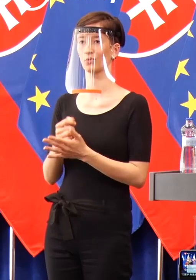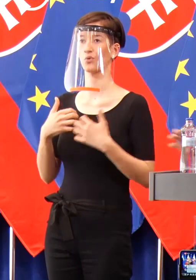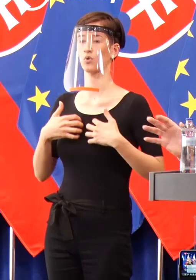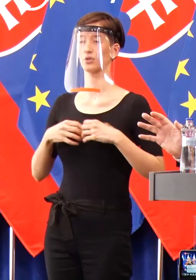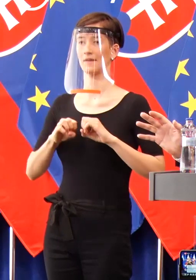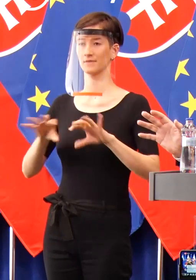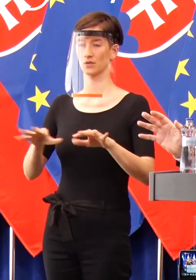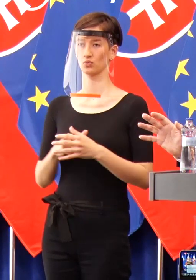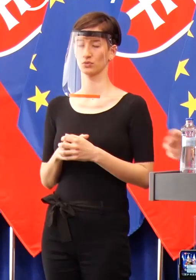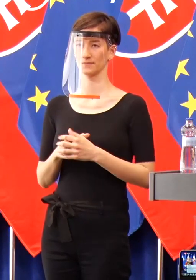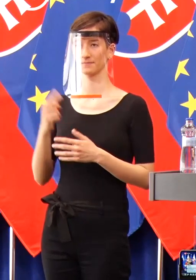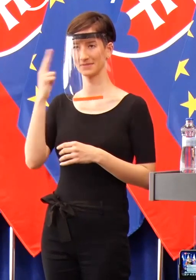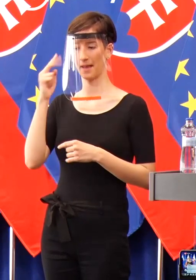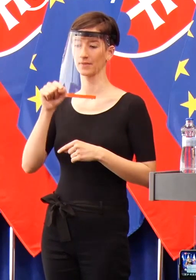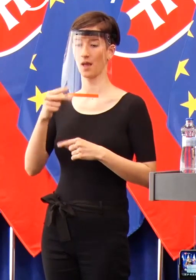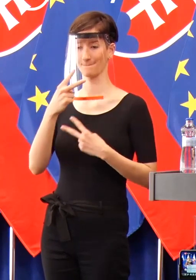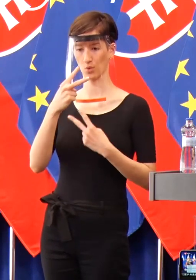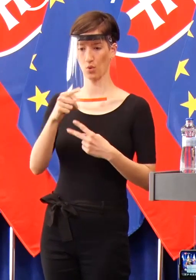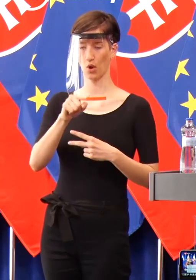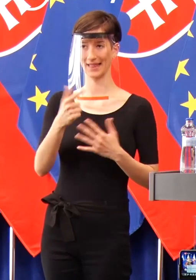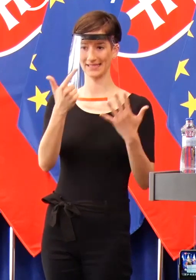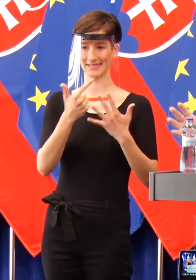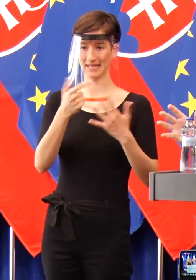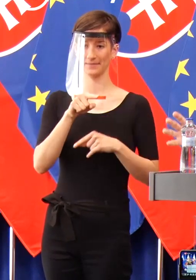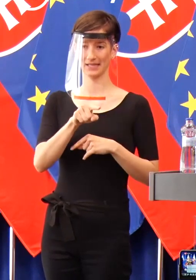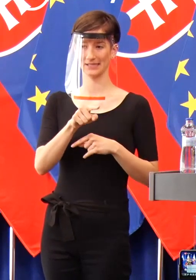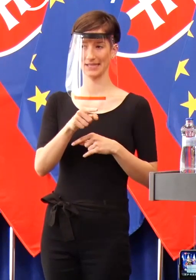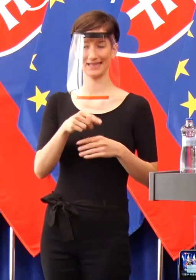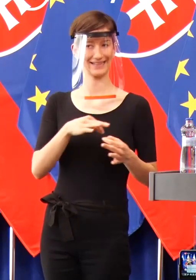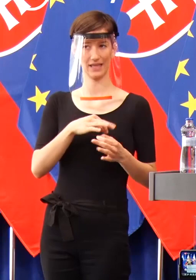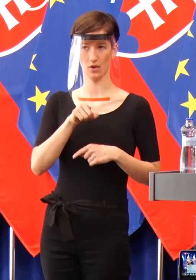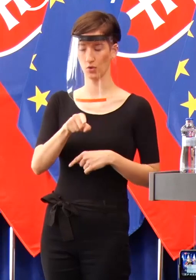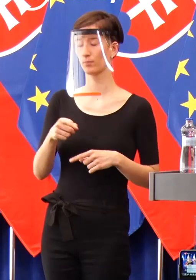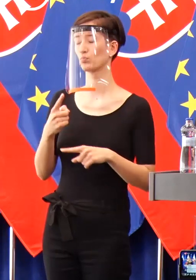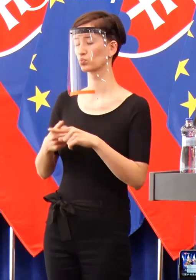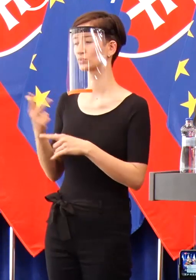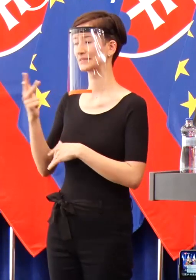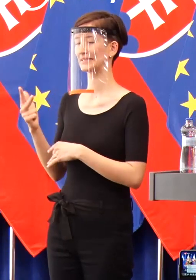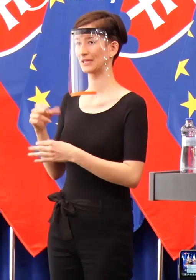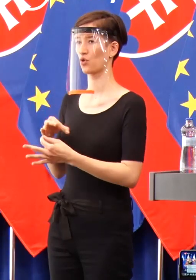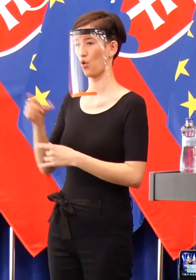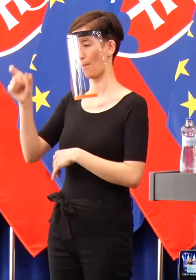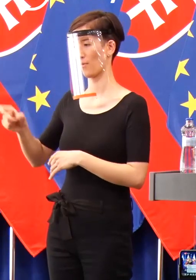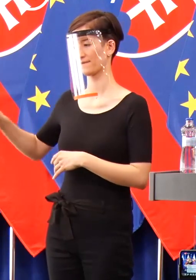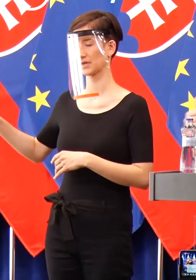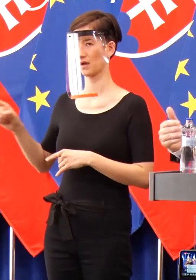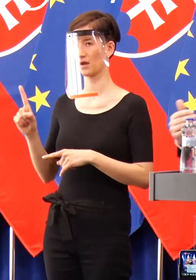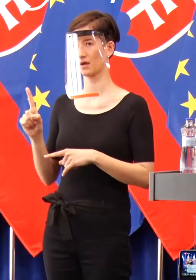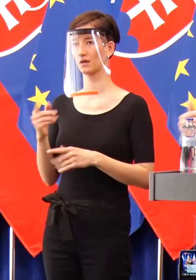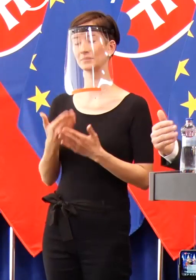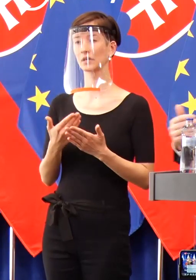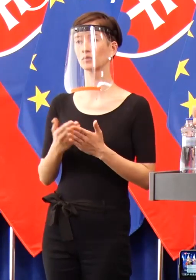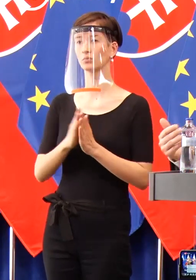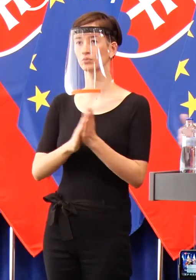Čiže keď zoberieme z tohto pohľadu 70 Nerómov a 30 Rómov. Takže dávajme si pozor nie